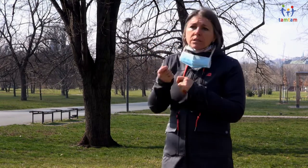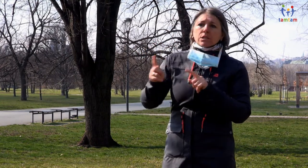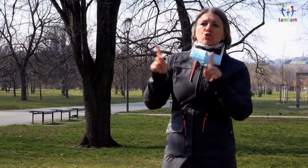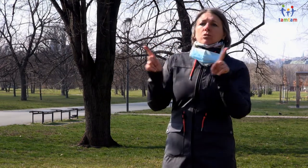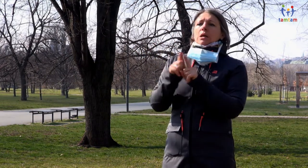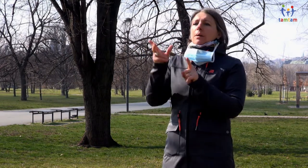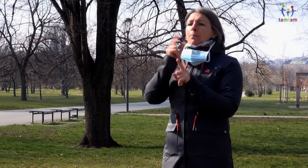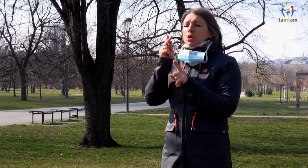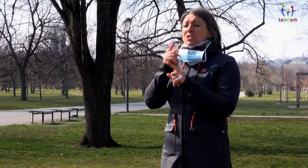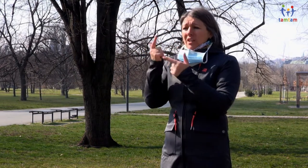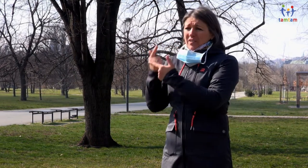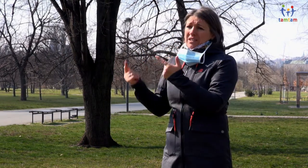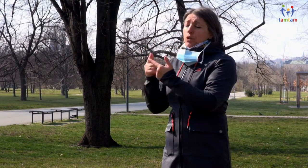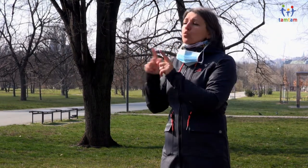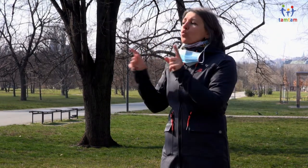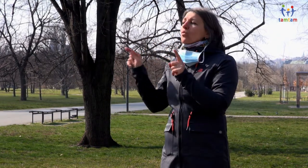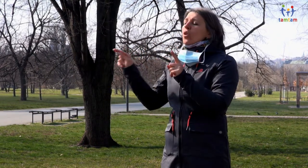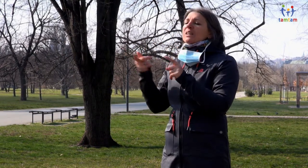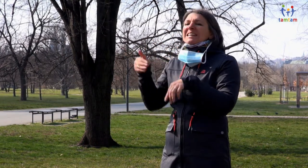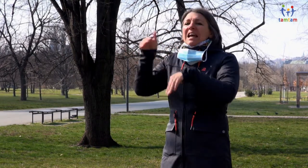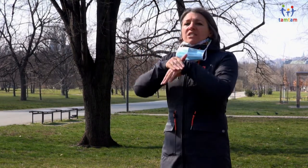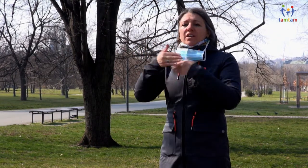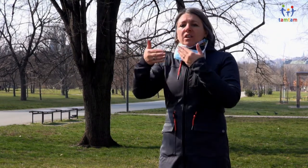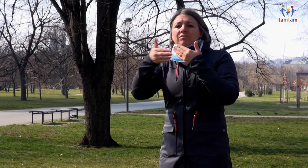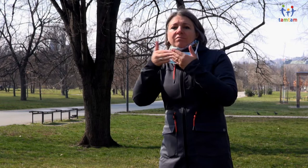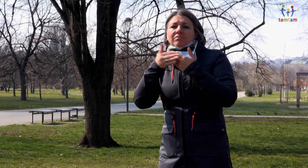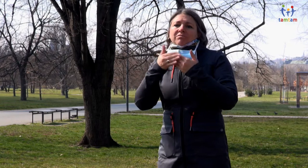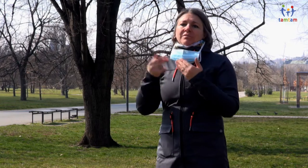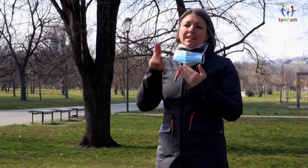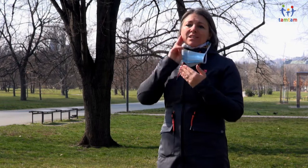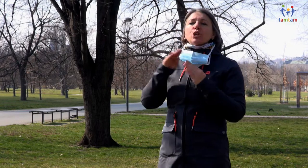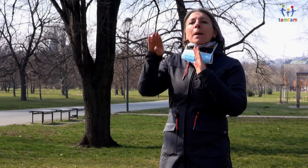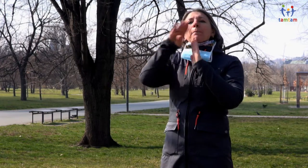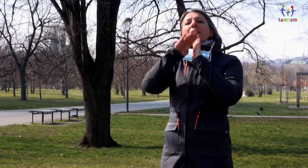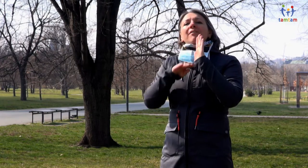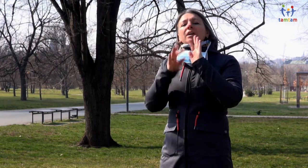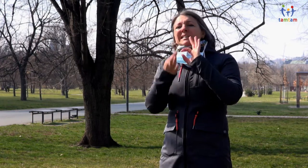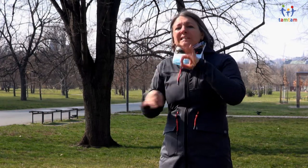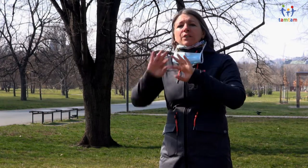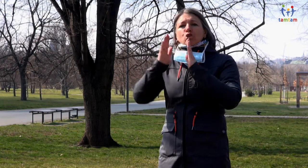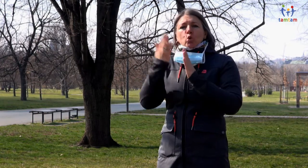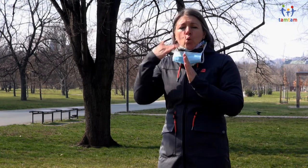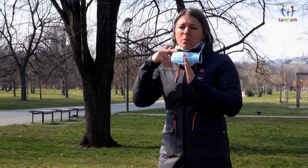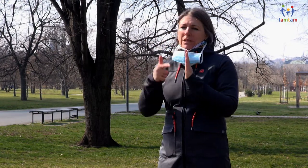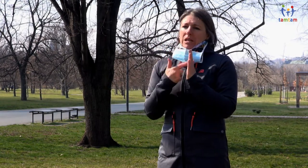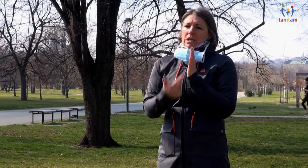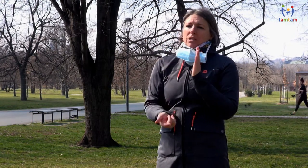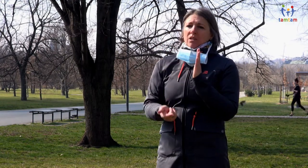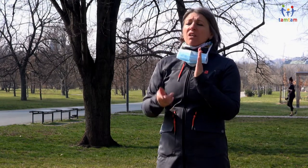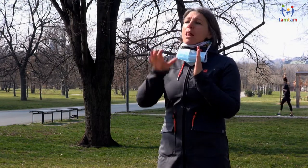vyhraněná, jít v stříc, pomáhat jim. Takže třeba si připravit kartičku s